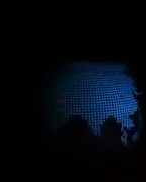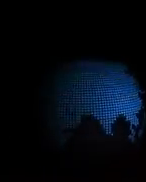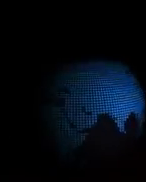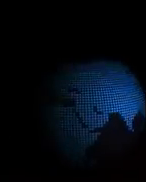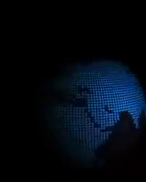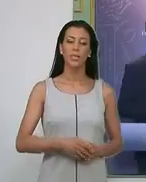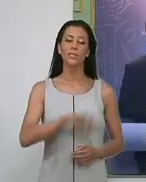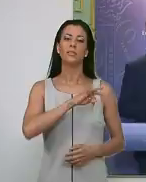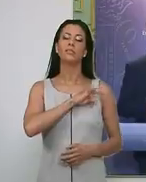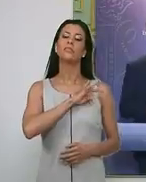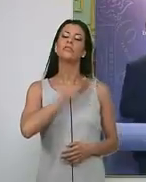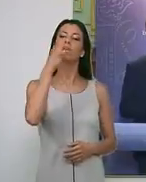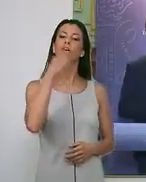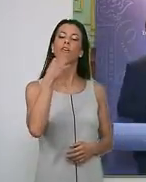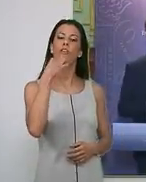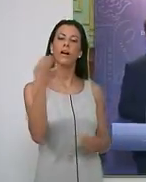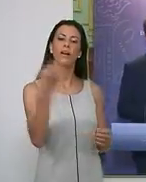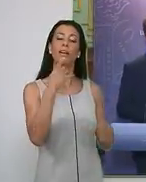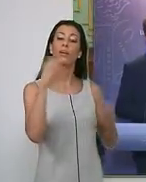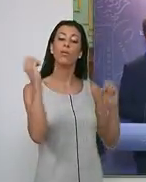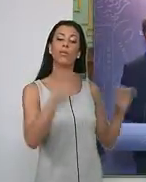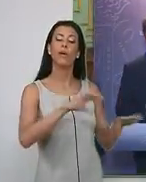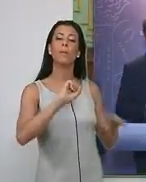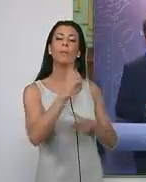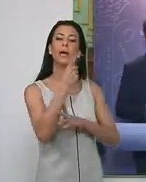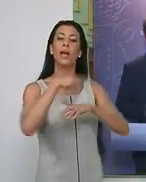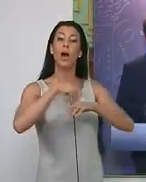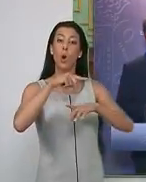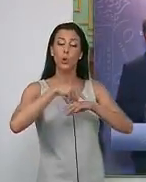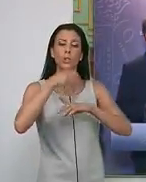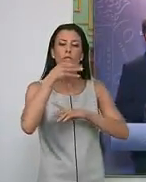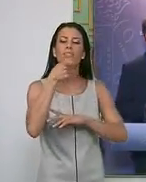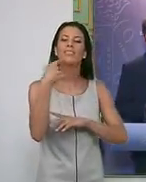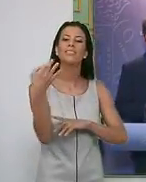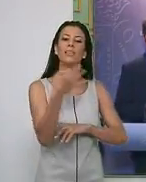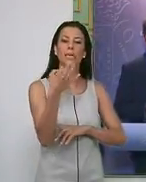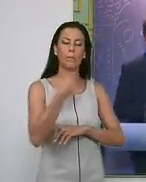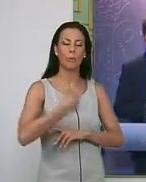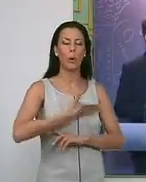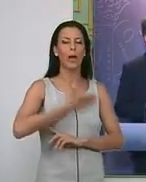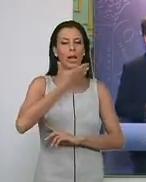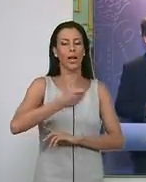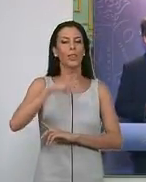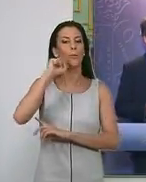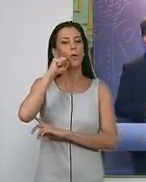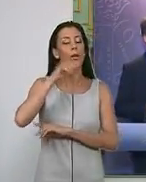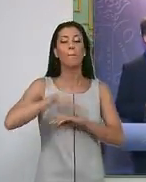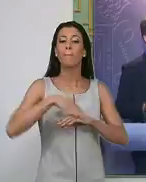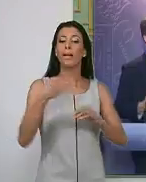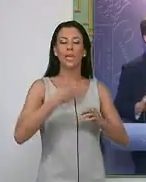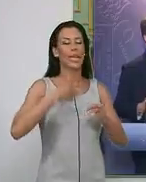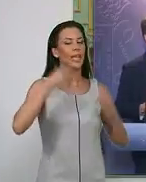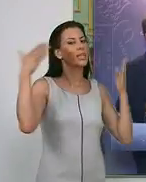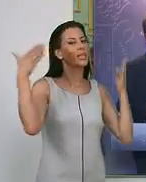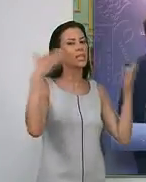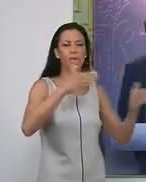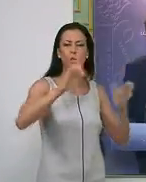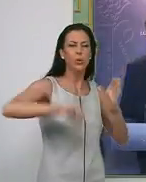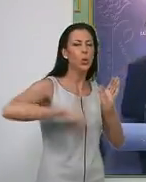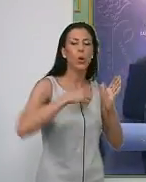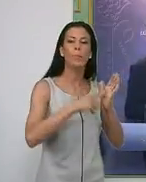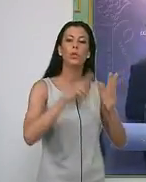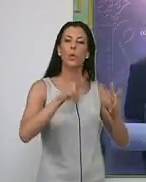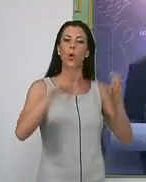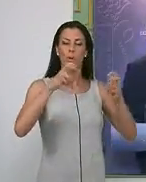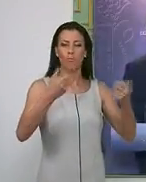Carlos Rojas ha renunciado a primera hora de la tarde a la Alcaldía de Motril... ...para dedicarse plenamente a su